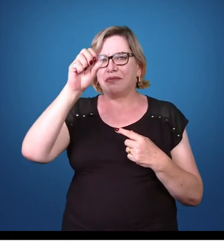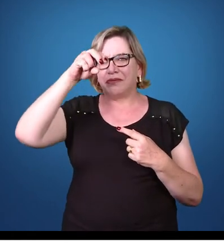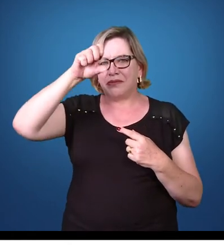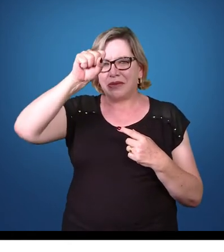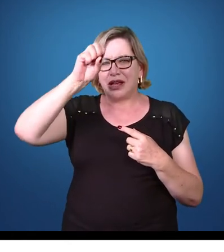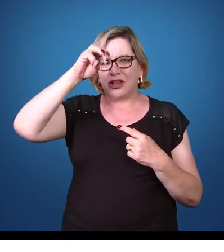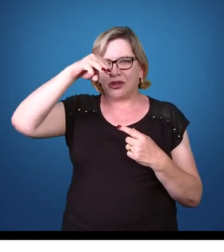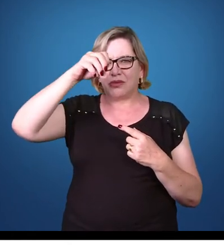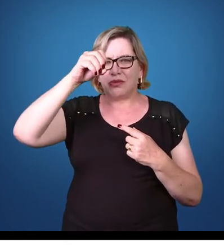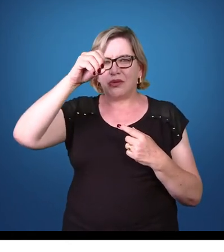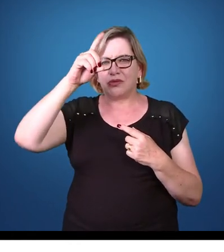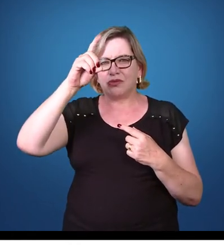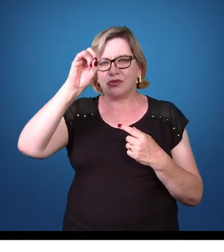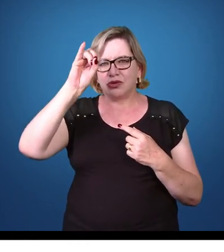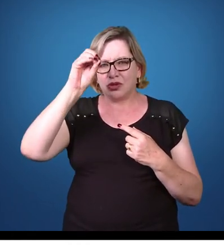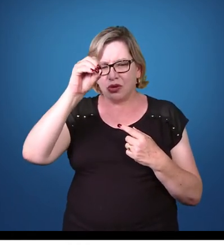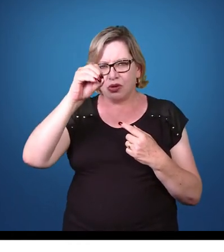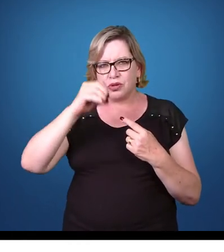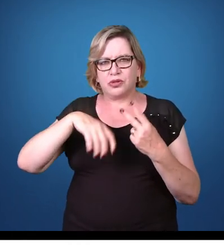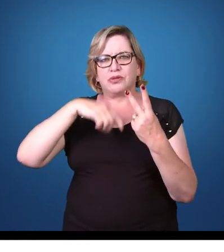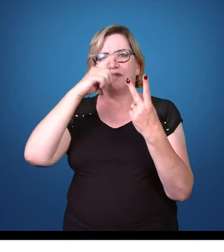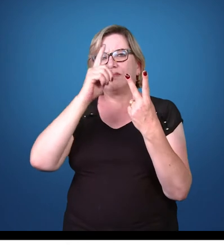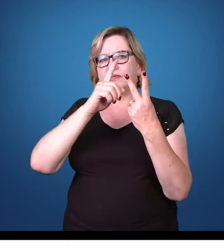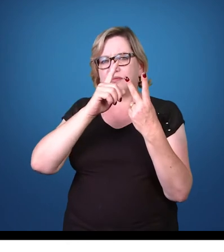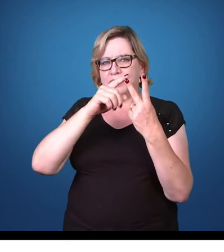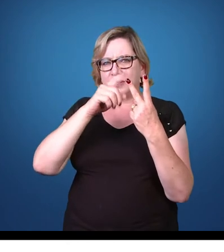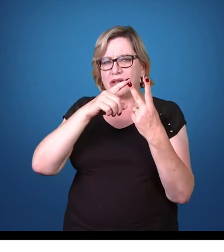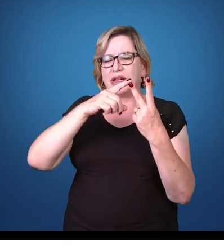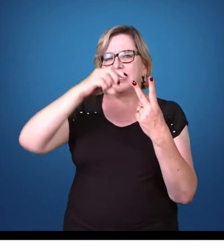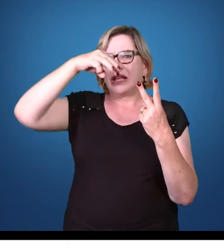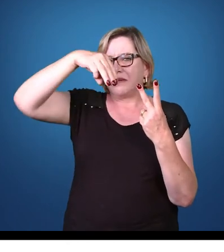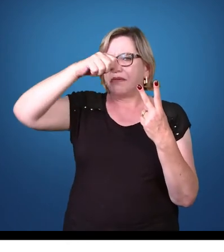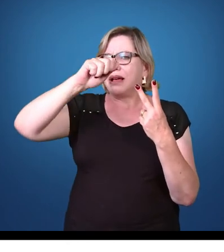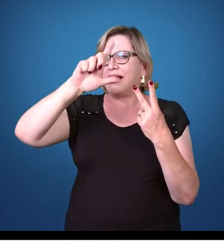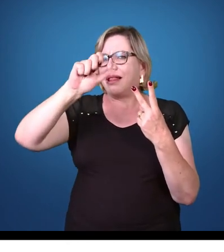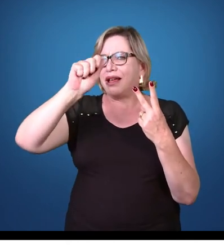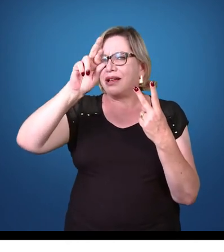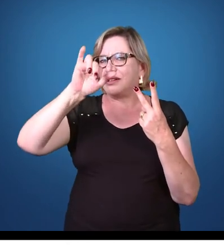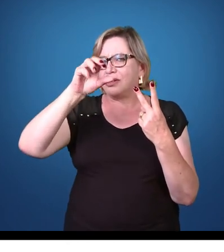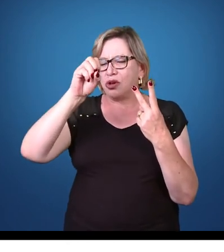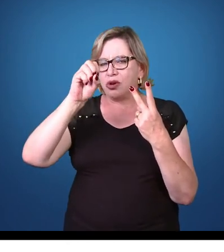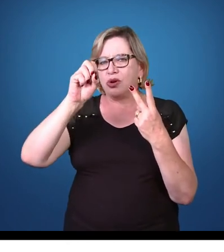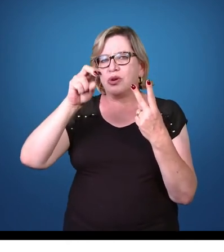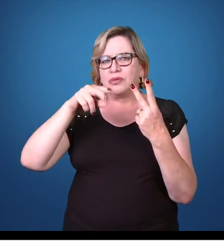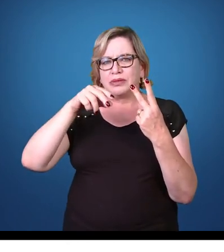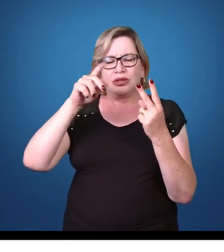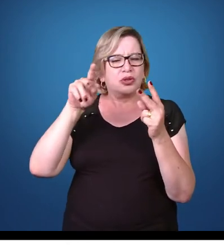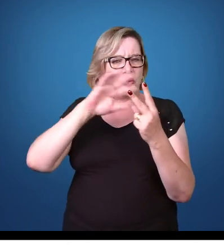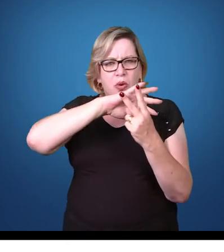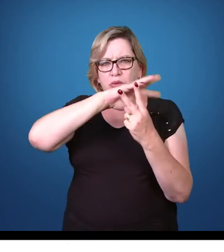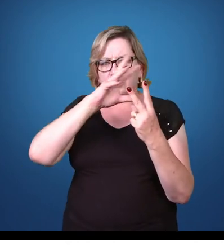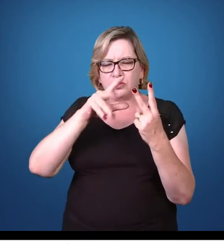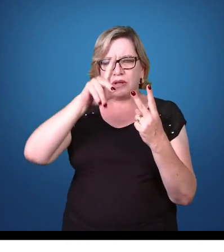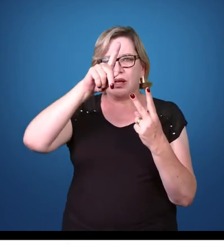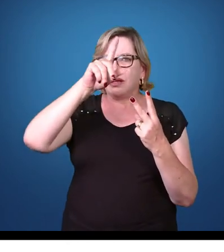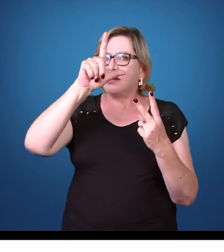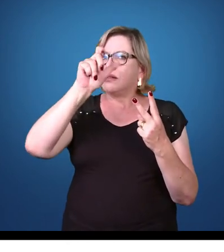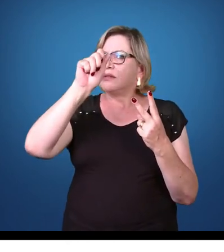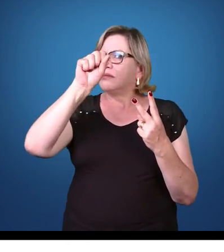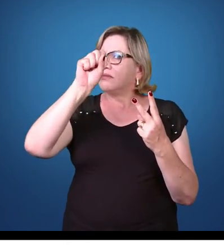cosmopolita, o Plasmodium malari, que é um Plasmodium, é uma espécie rara,